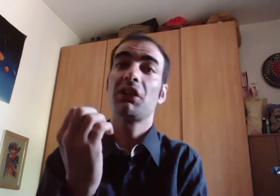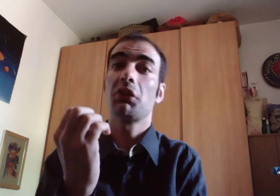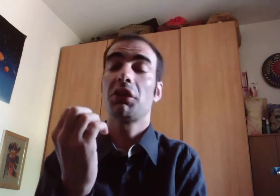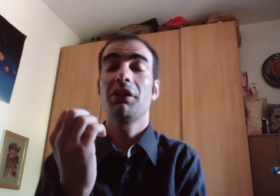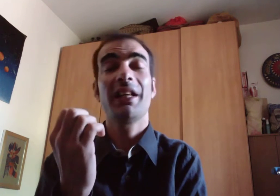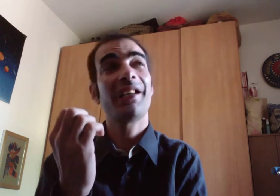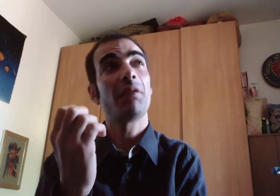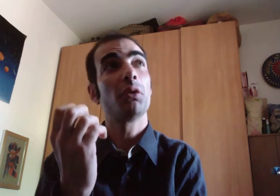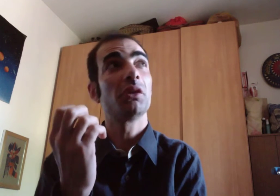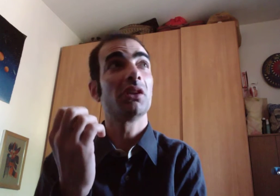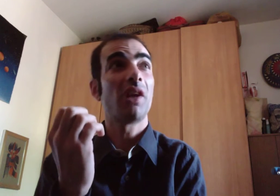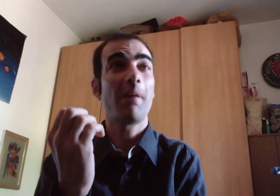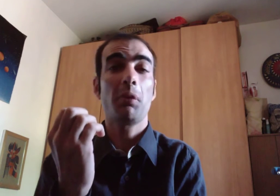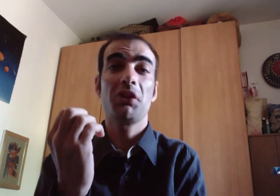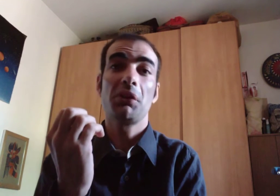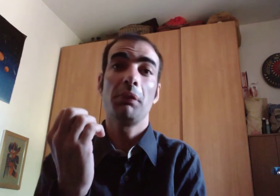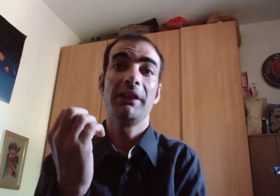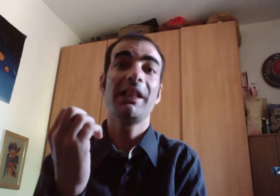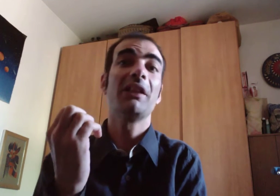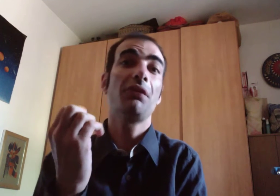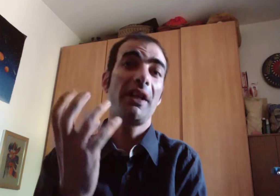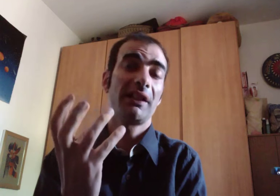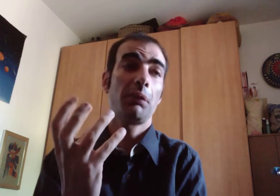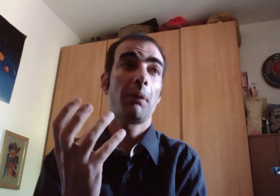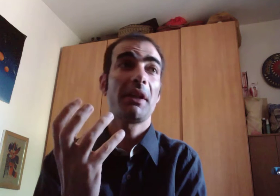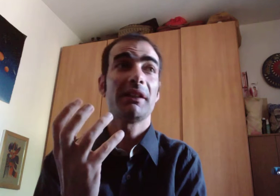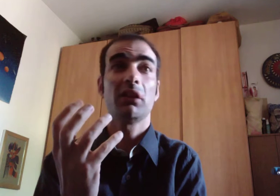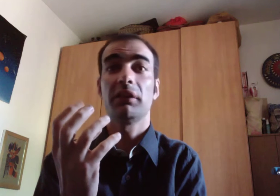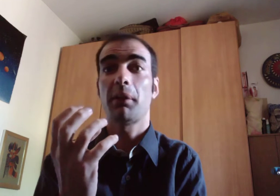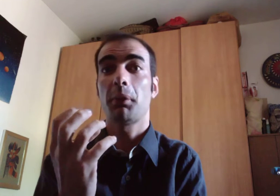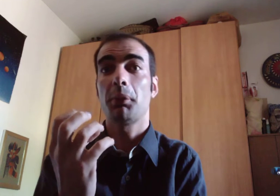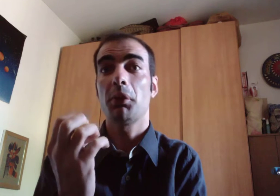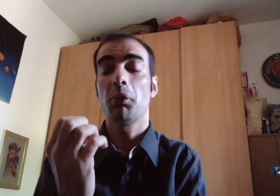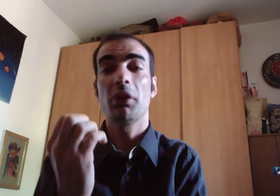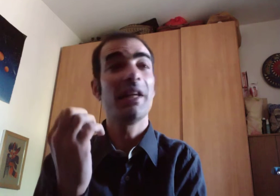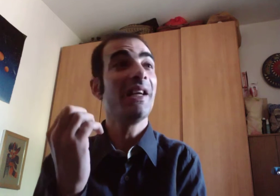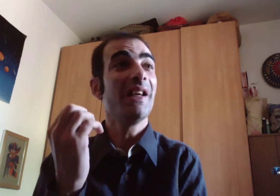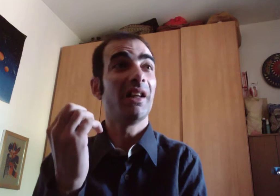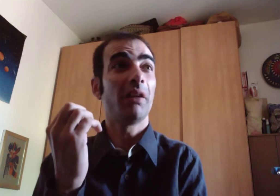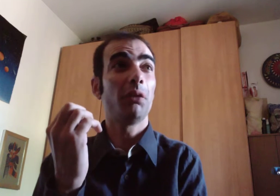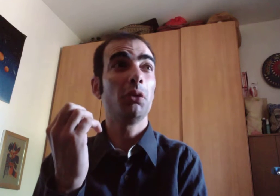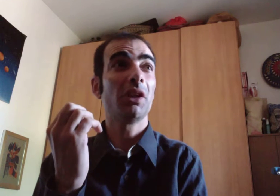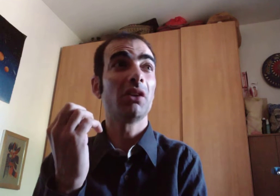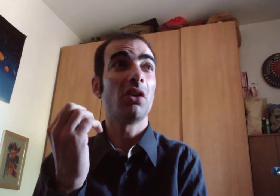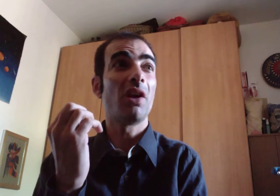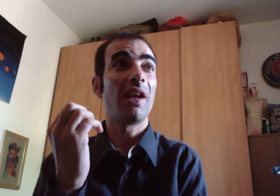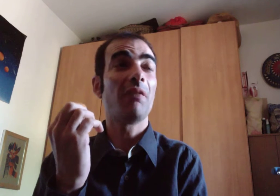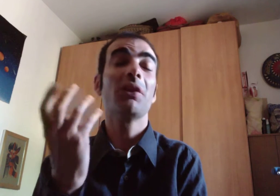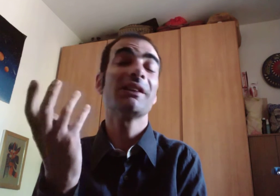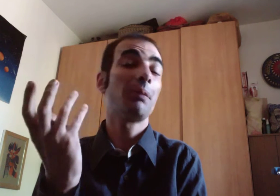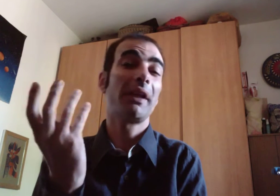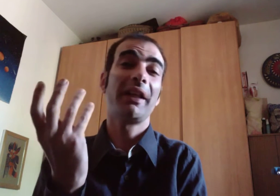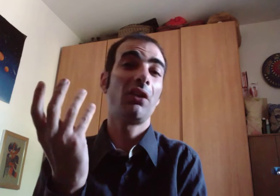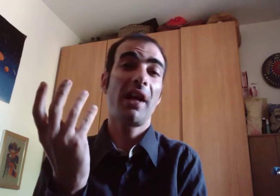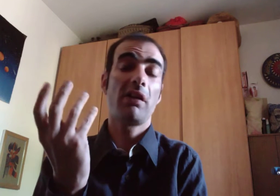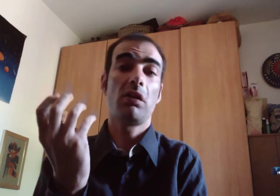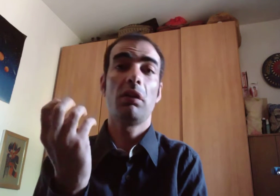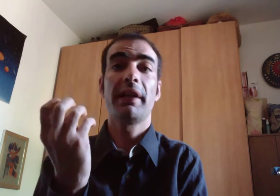società rifiutano la possibilità di far risparmiare soldi al proprio comune rifiutano la forza perché non hanno le